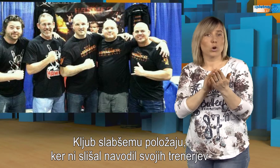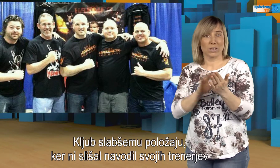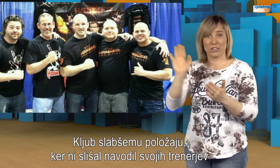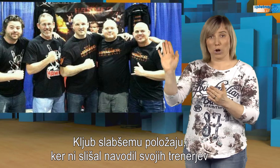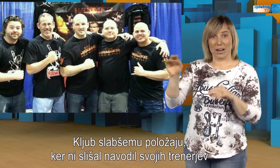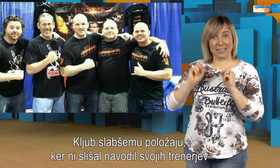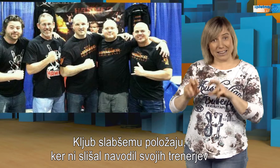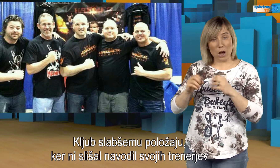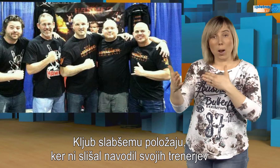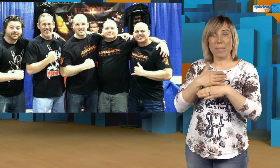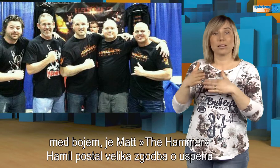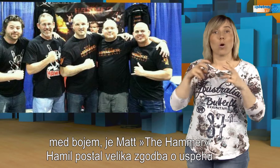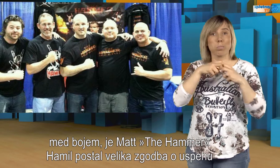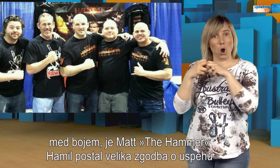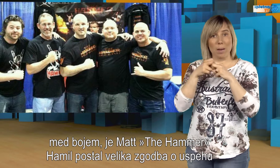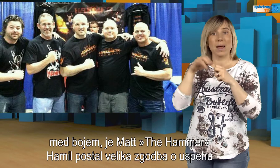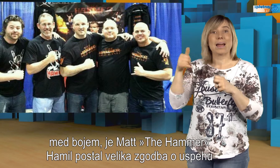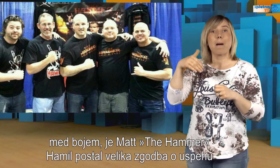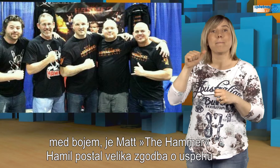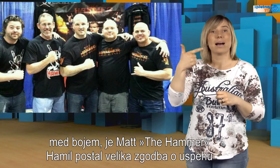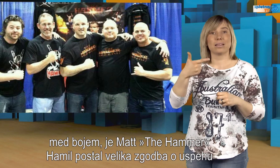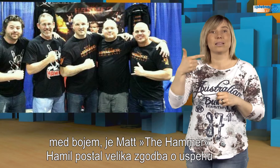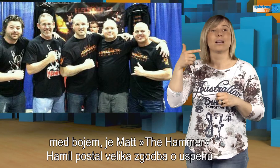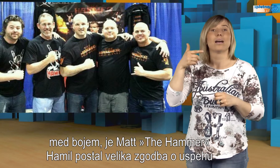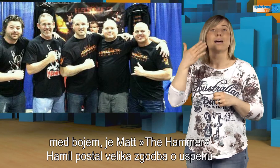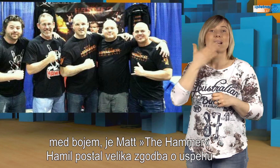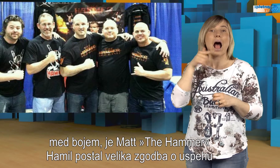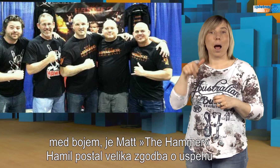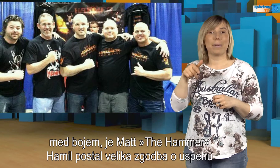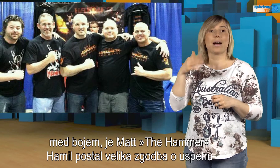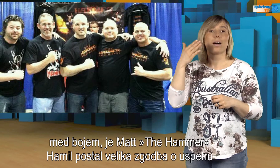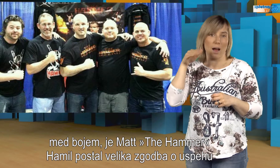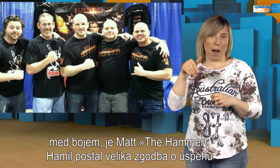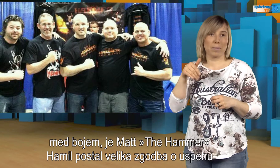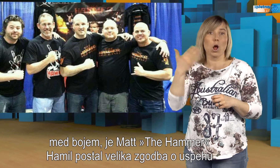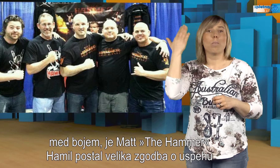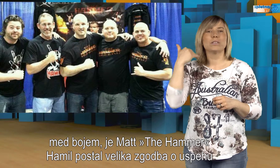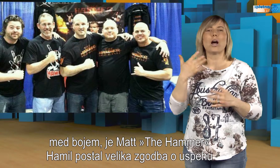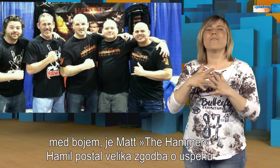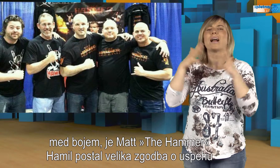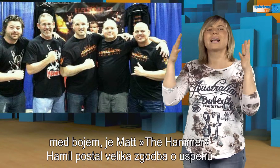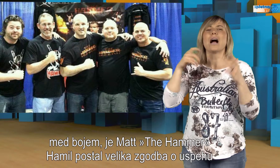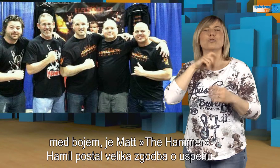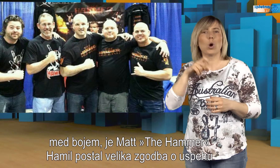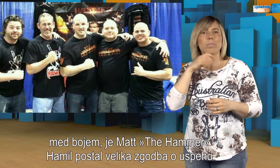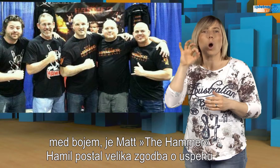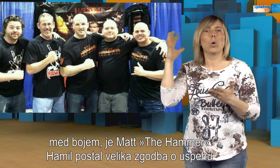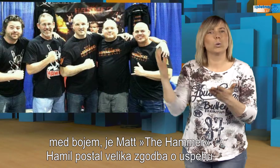bojem, je Matt The Hammer Hamil postal velika zgodba v uspehu in veliko zor za vse gluhe športnike po svetu.